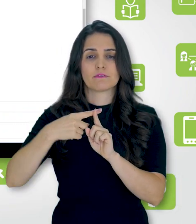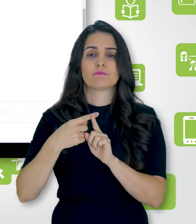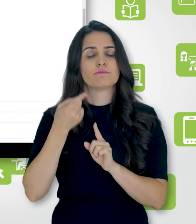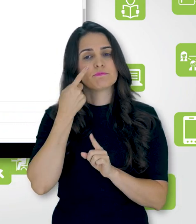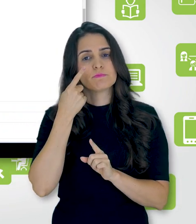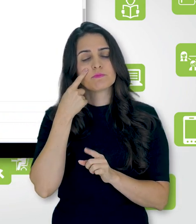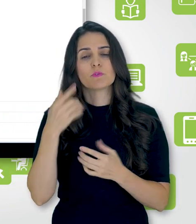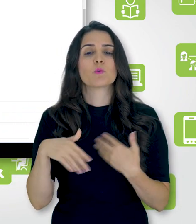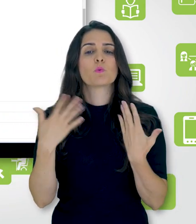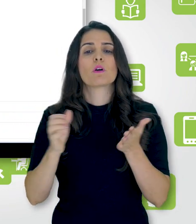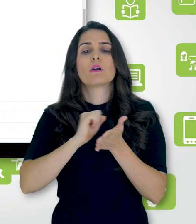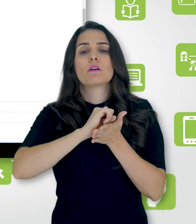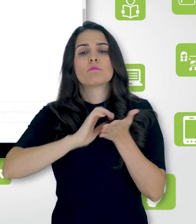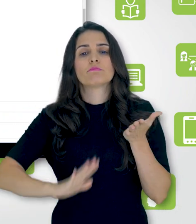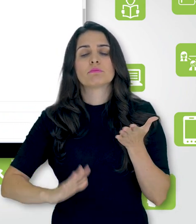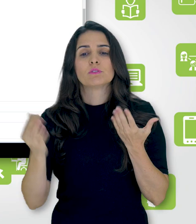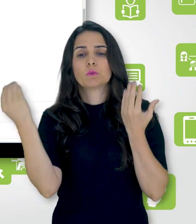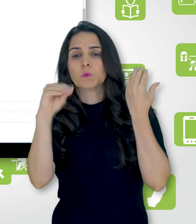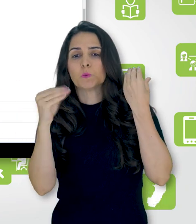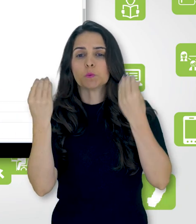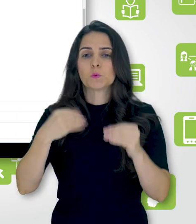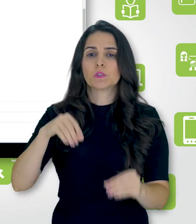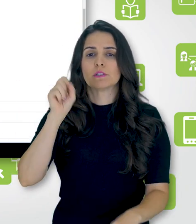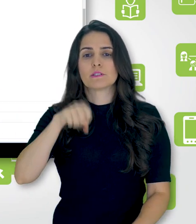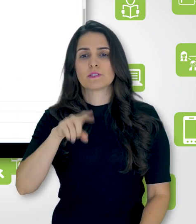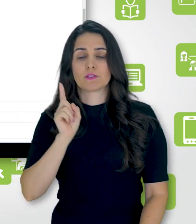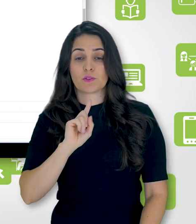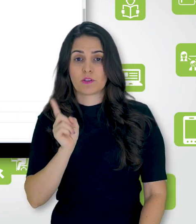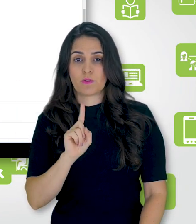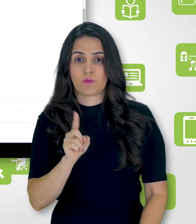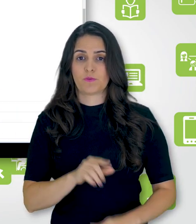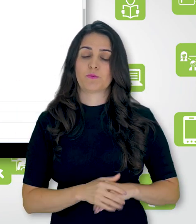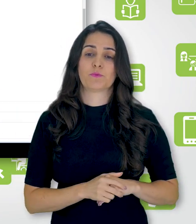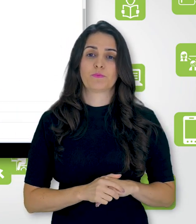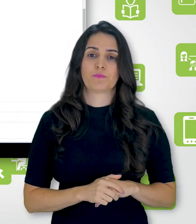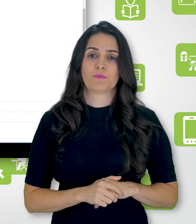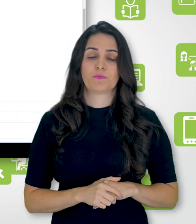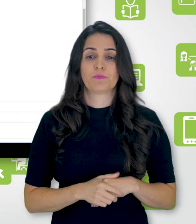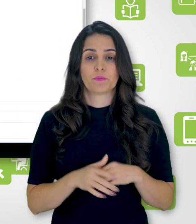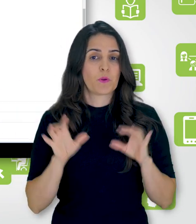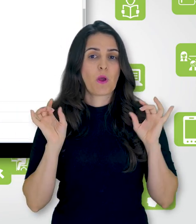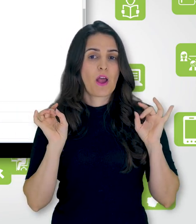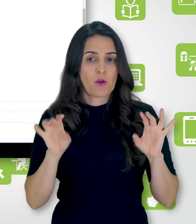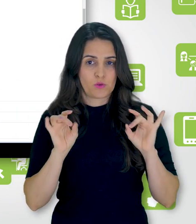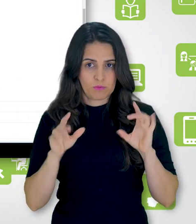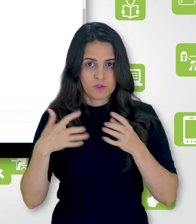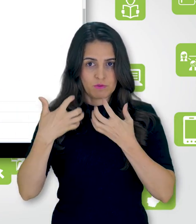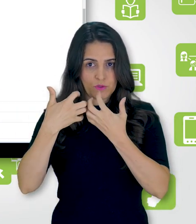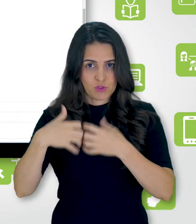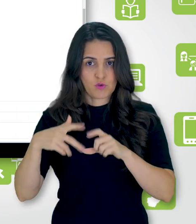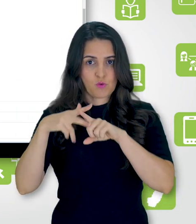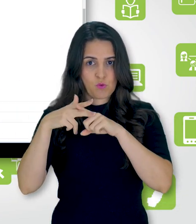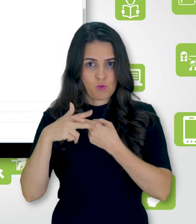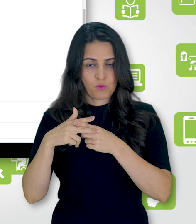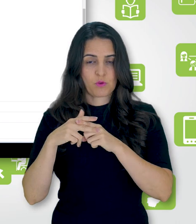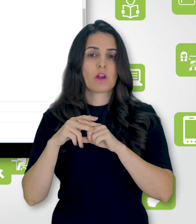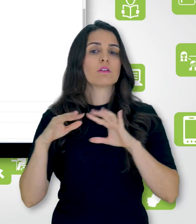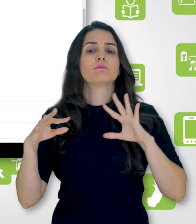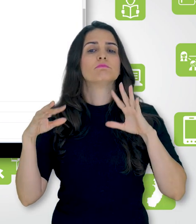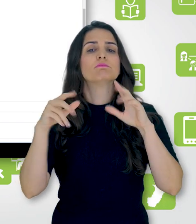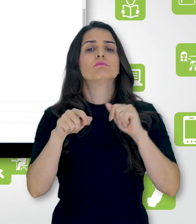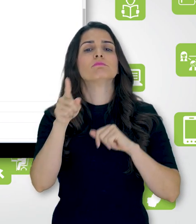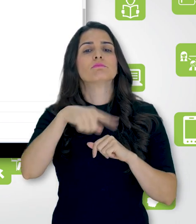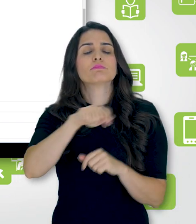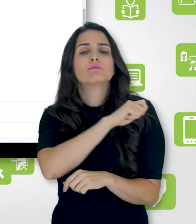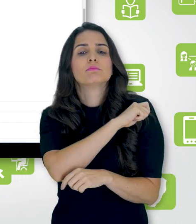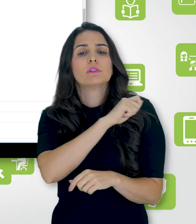ficarão incluídas ou não. automaticamente, o bloco está configurado para que todas